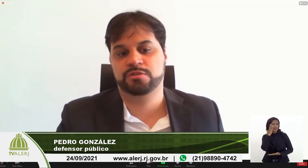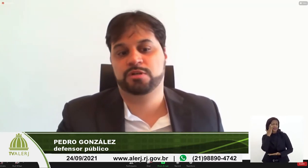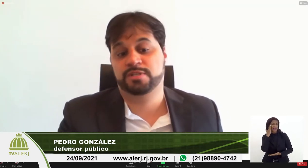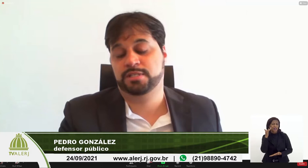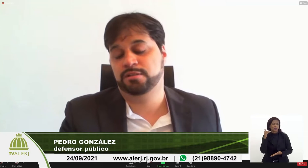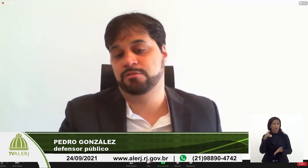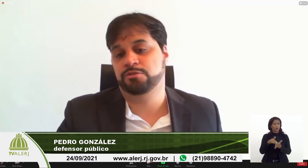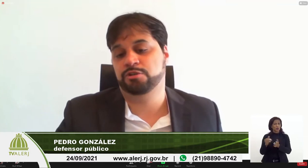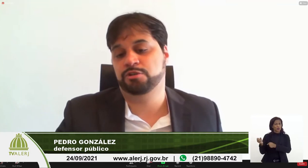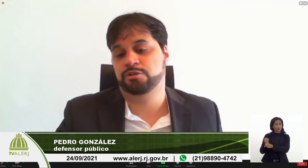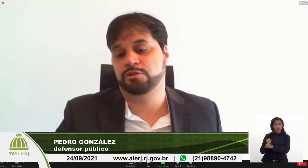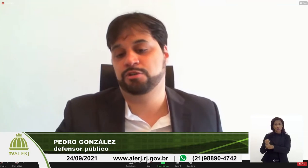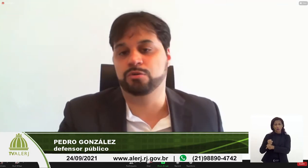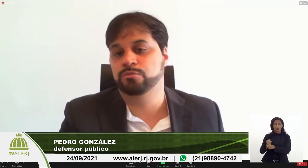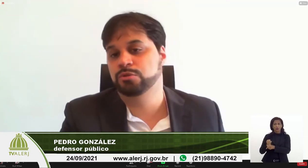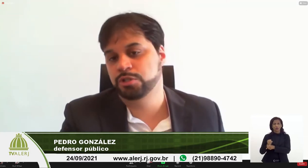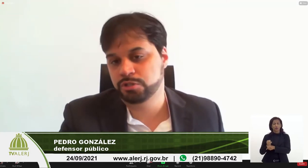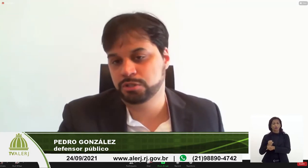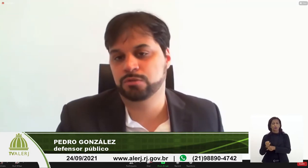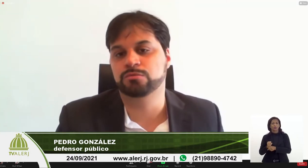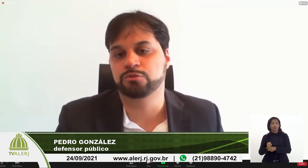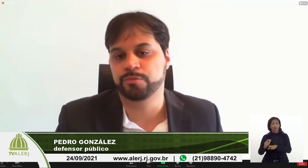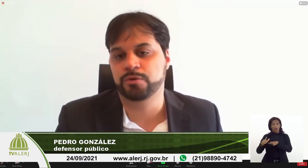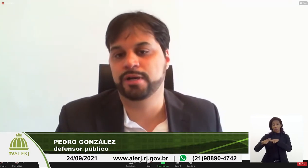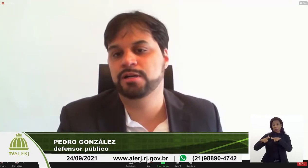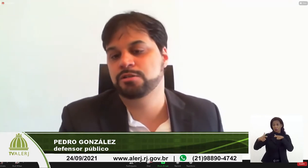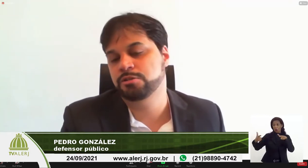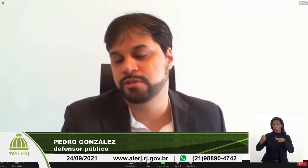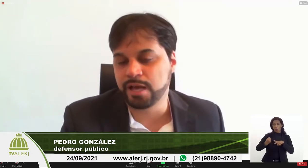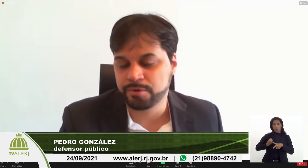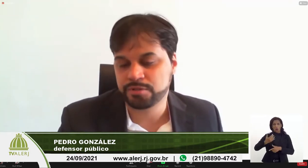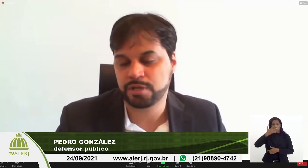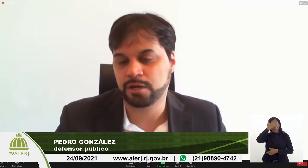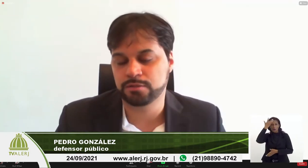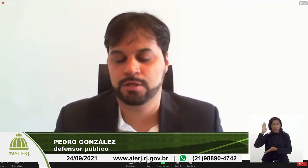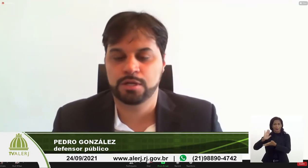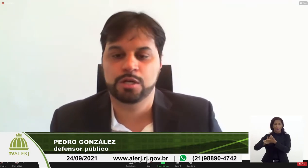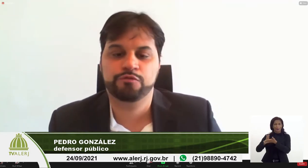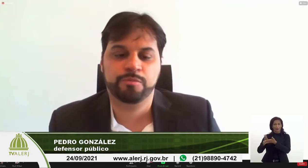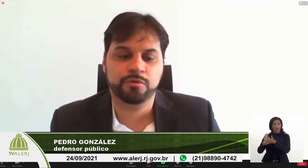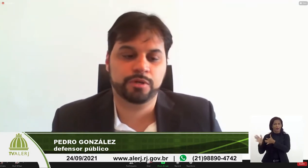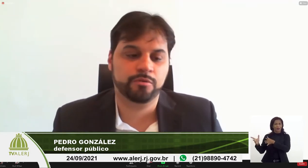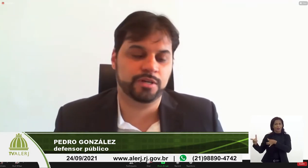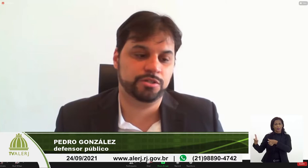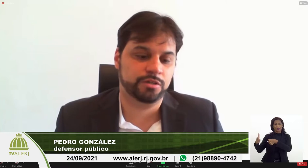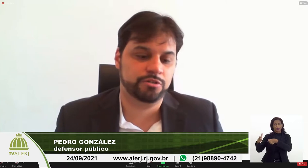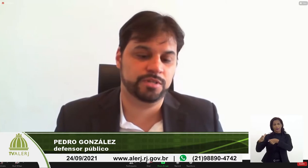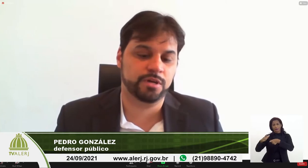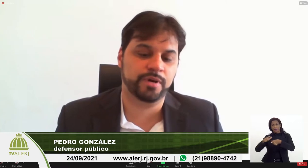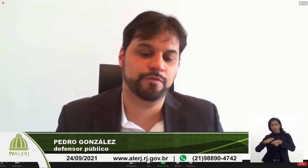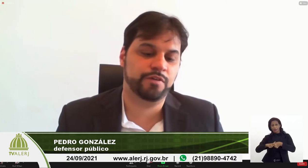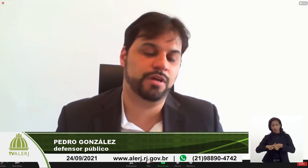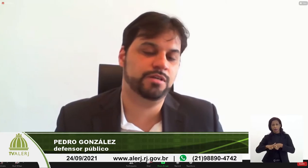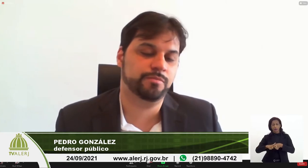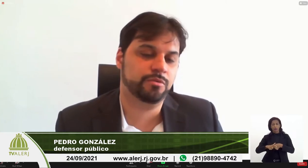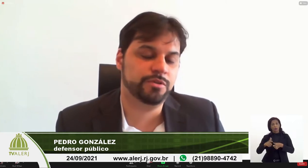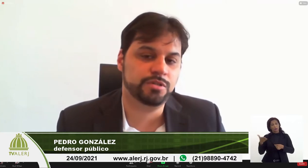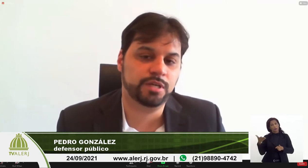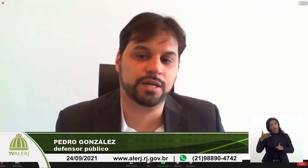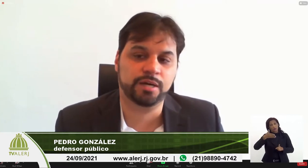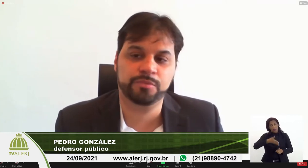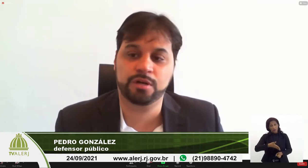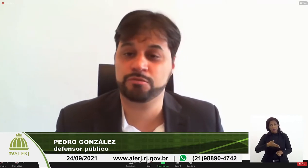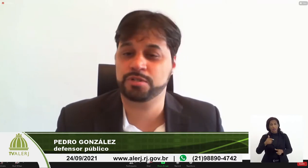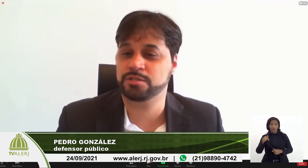nos últimos anos era uma central que já foi bastante robusta, com um número grande de intérpretes e ela foi minguando bastante, mas é uma referência, pelo